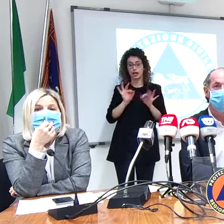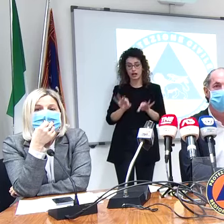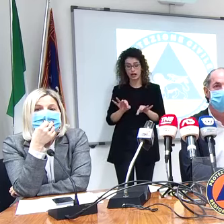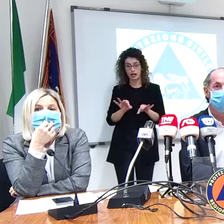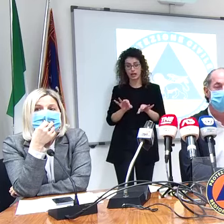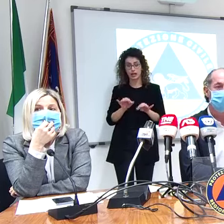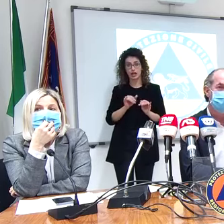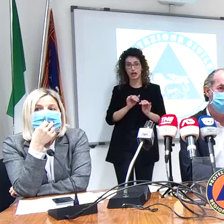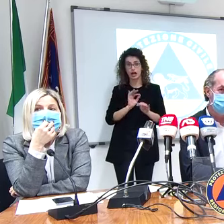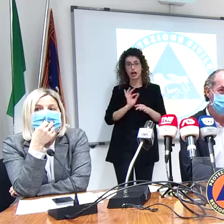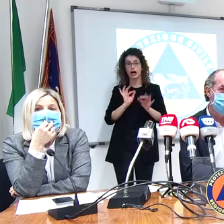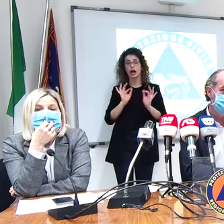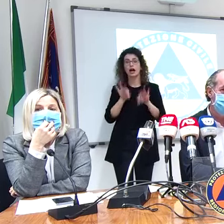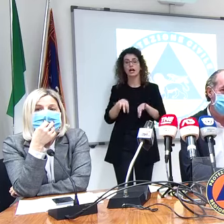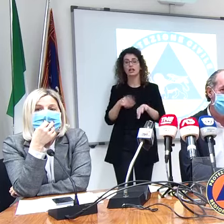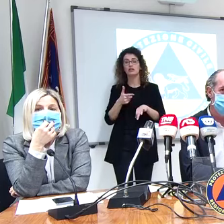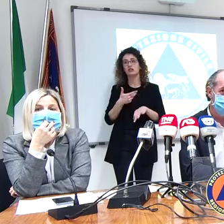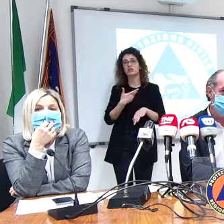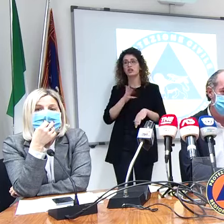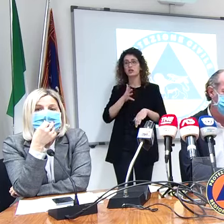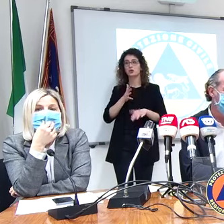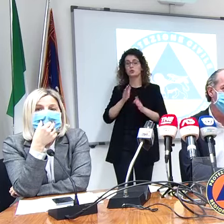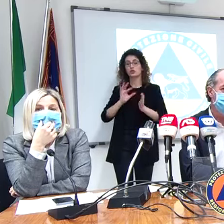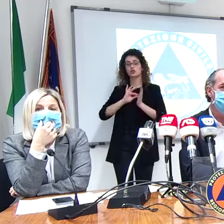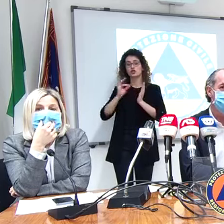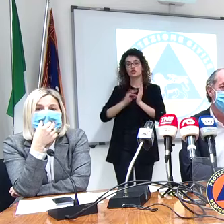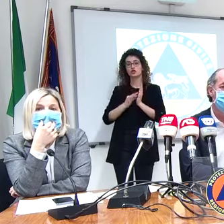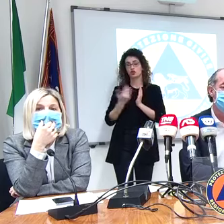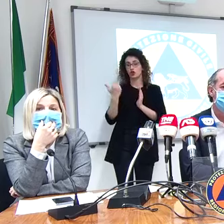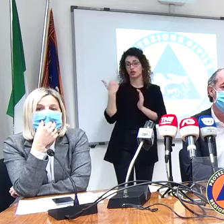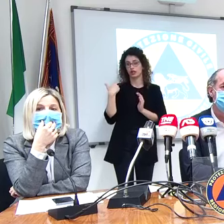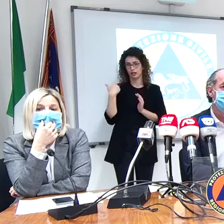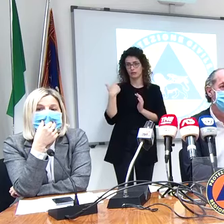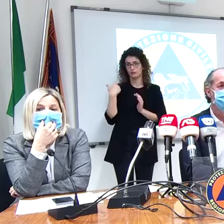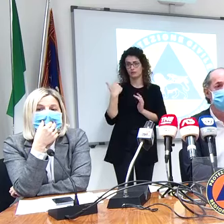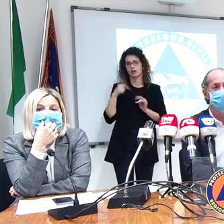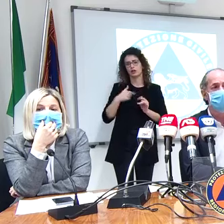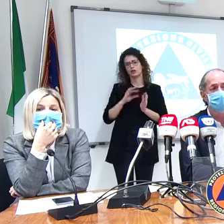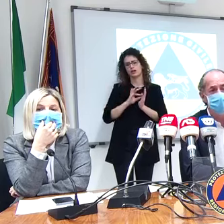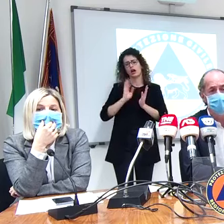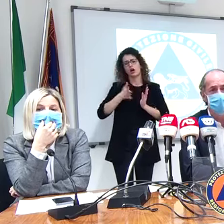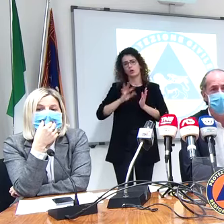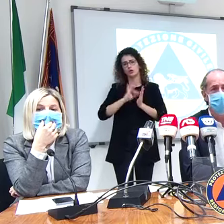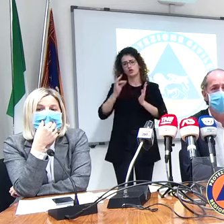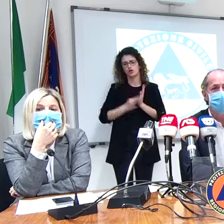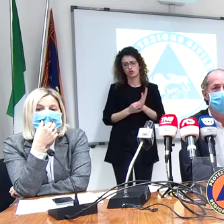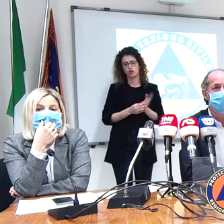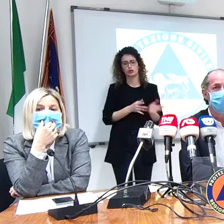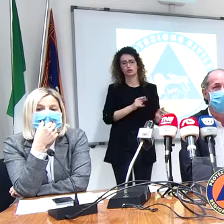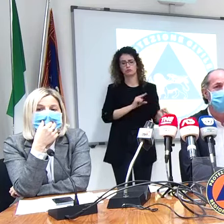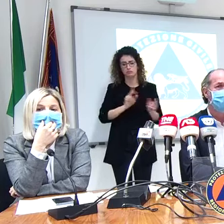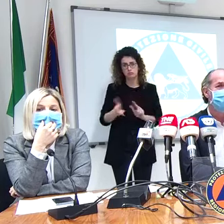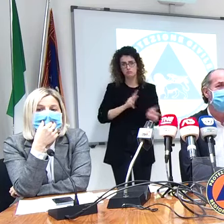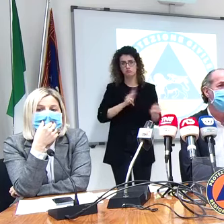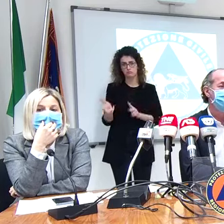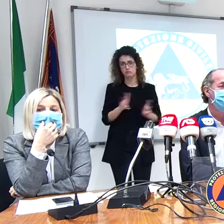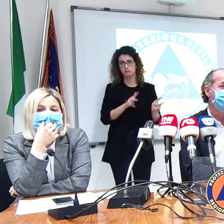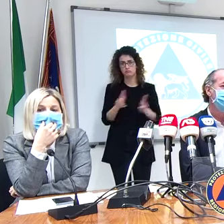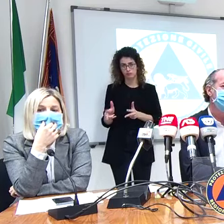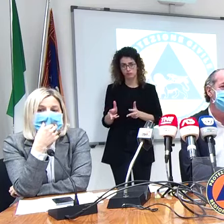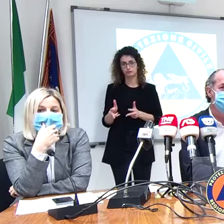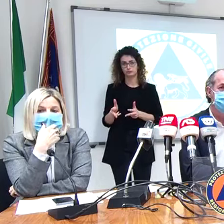quindi noi per 15 giorni adesso caricheremo ancora e non c'è scritto da nessuna parte che